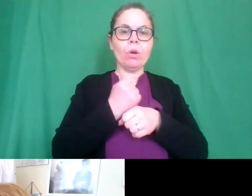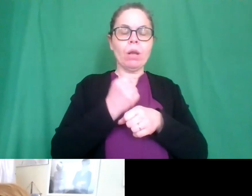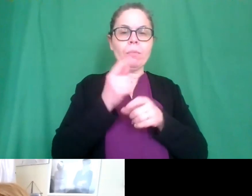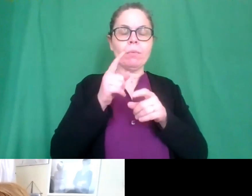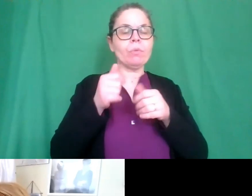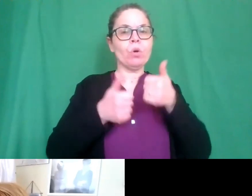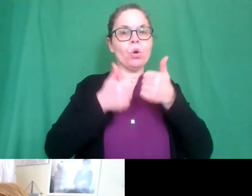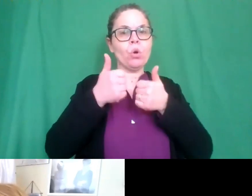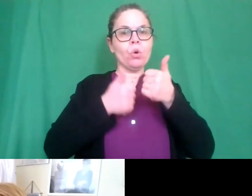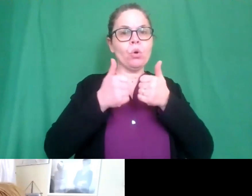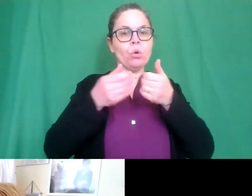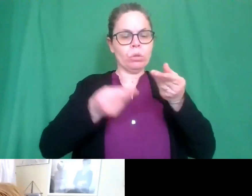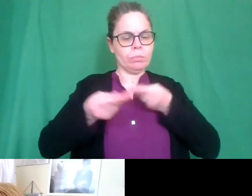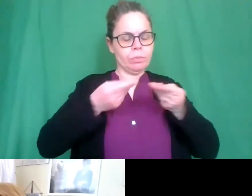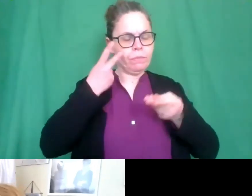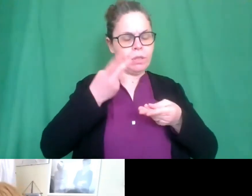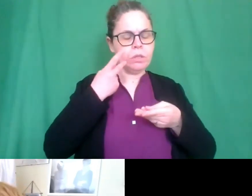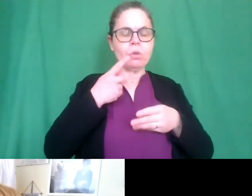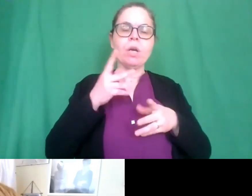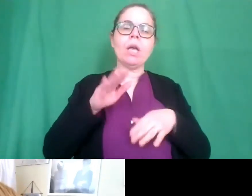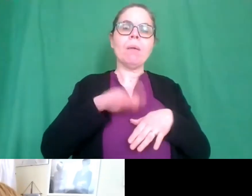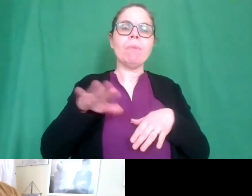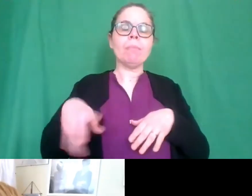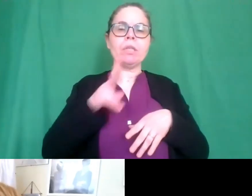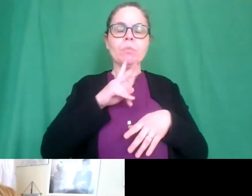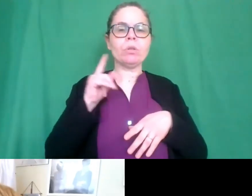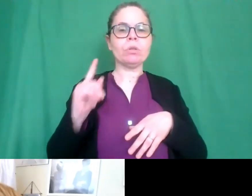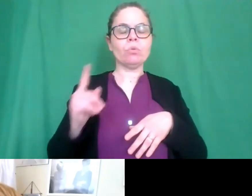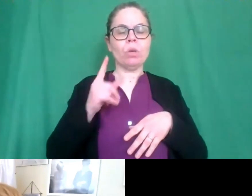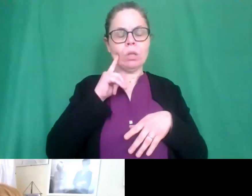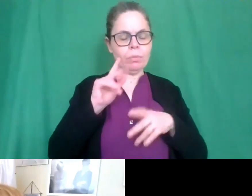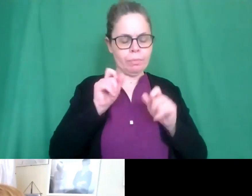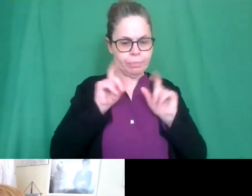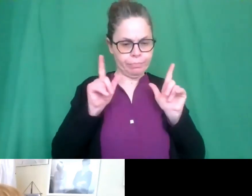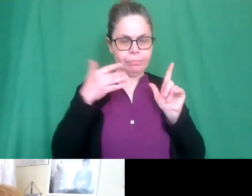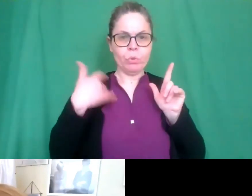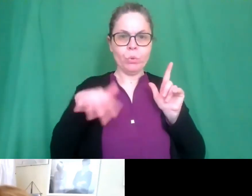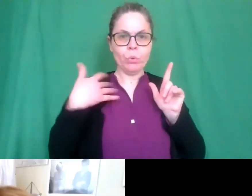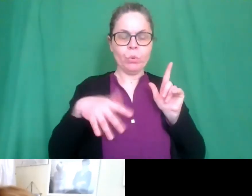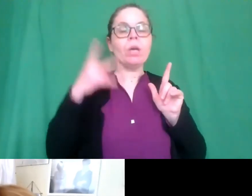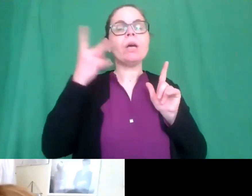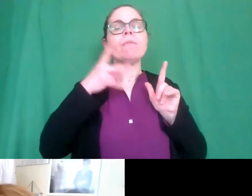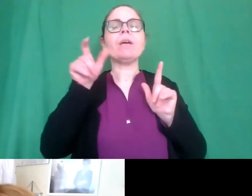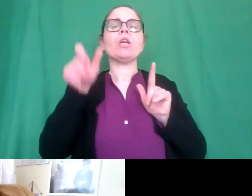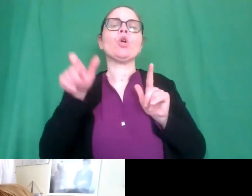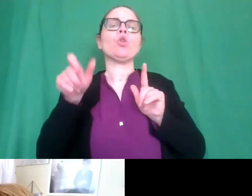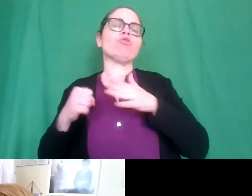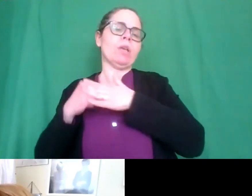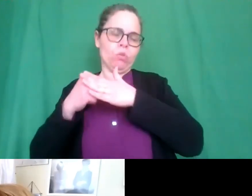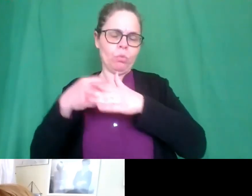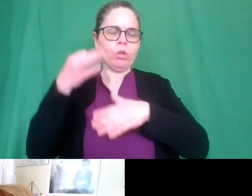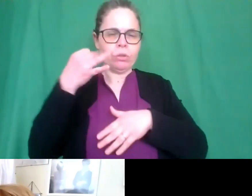capacità interpretative dei bambini da come rispondono veramente adeguatamente supportati dai docenti è evidente questo